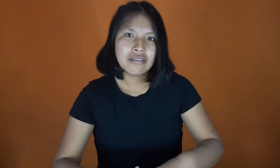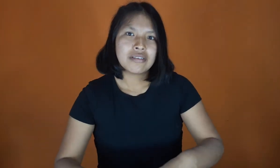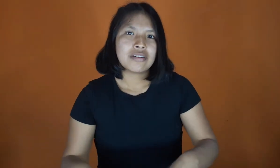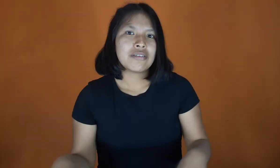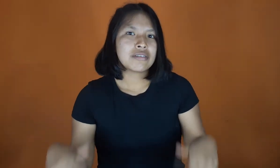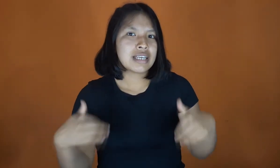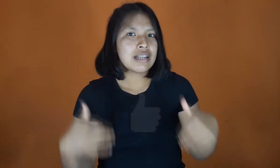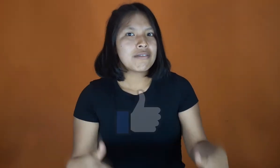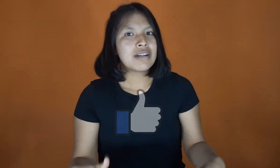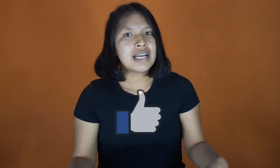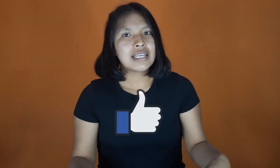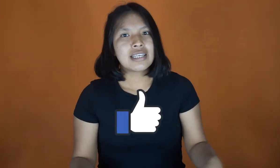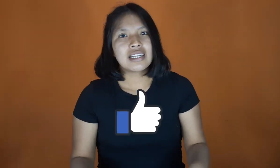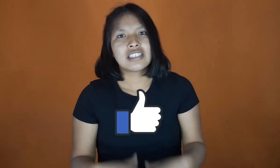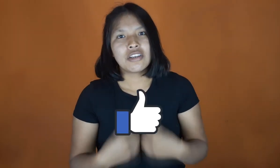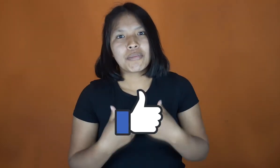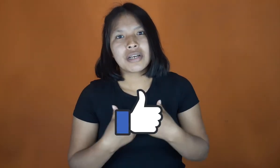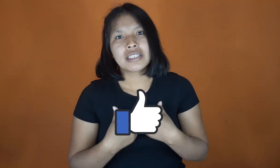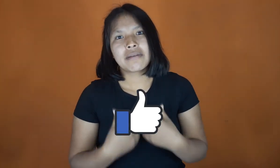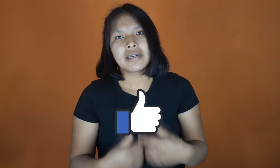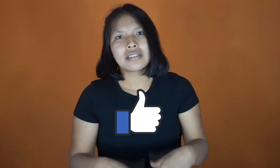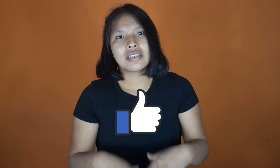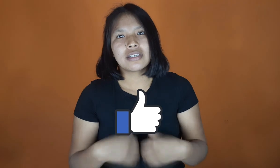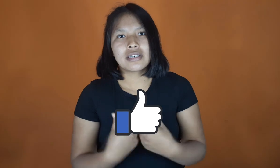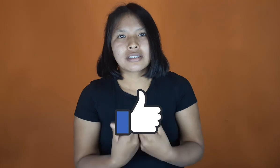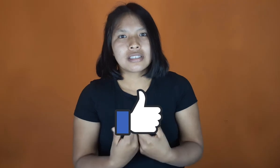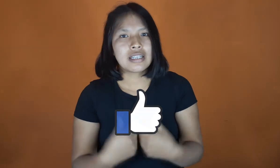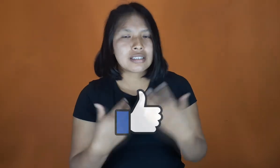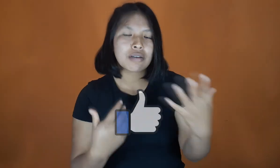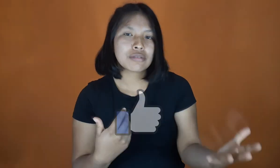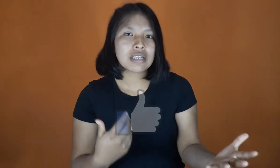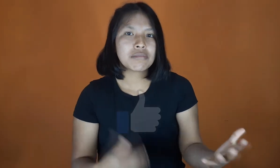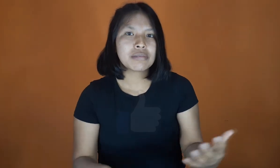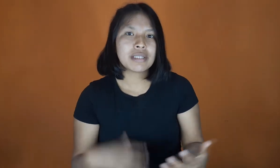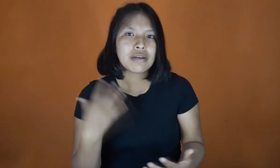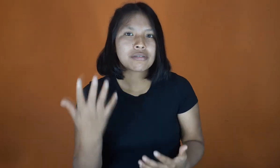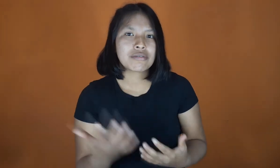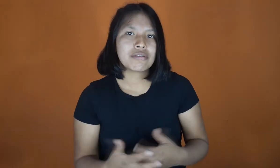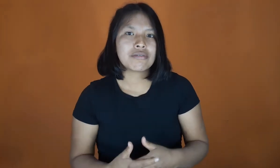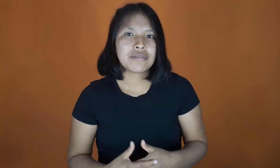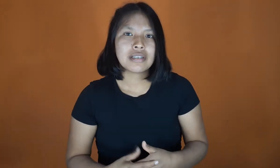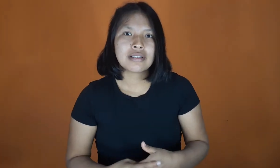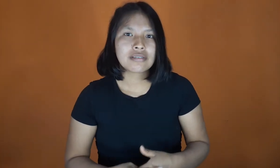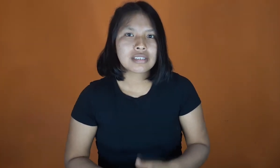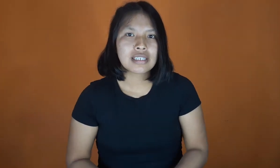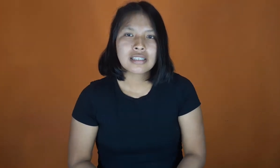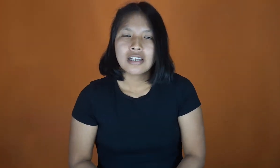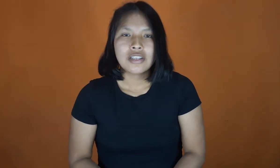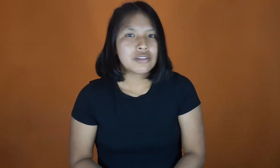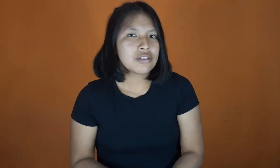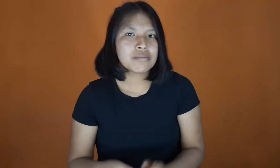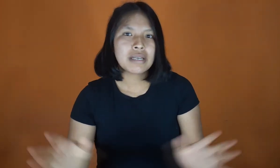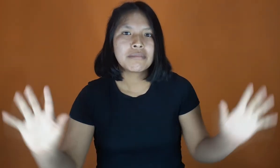O darle un like. Y así yo pueda saber si les están gustando mis videos o no. Entonces nos vemos.